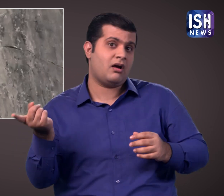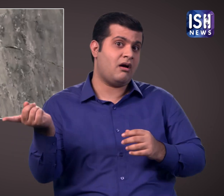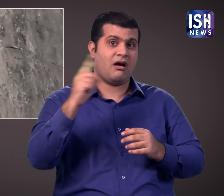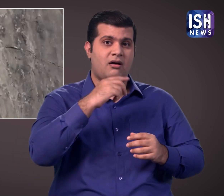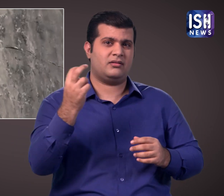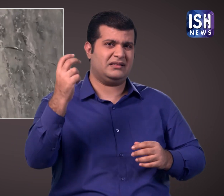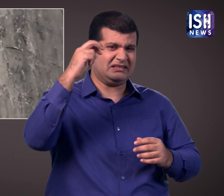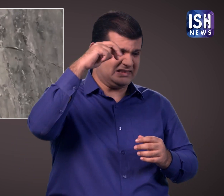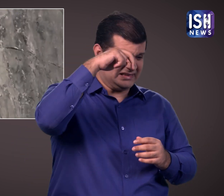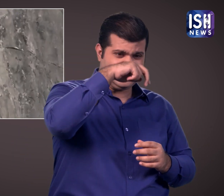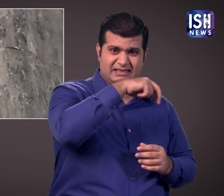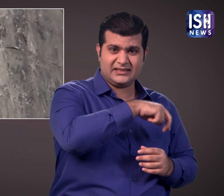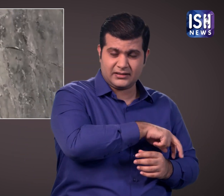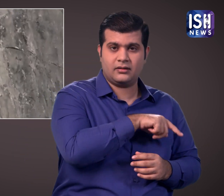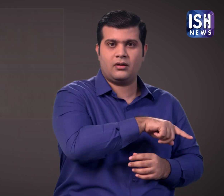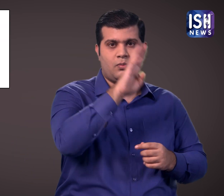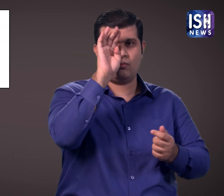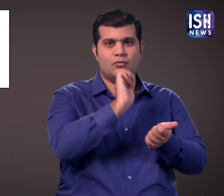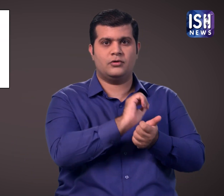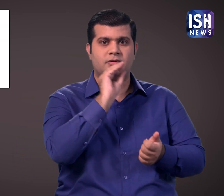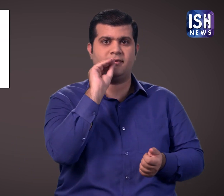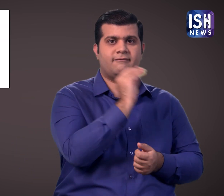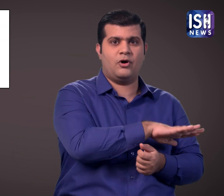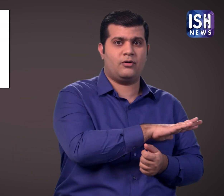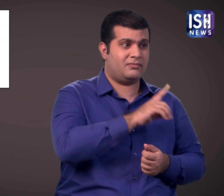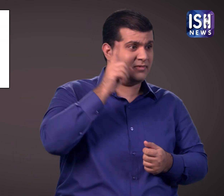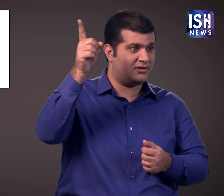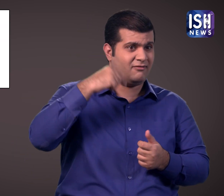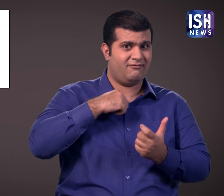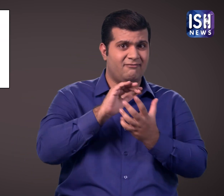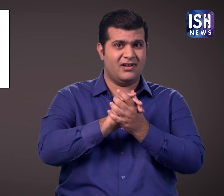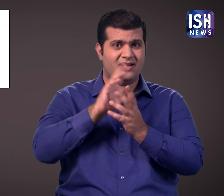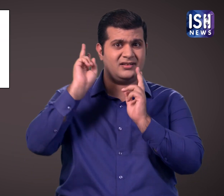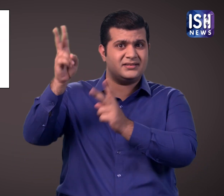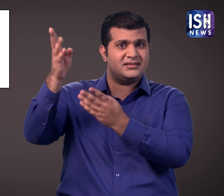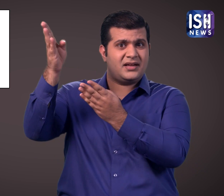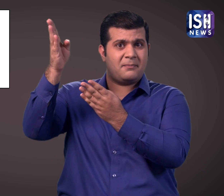फिर वे पहाडी से नीचे उतरे और पुलिस को बाबू की स्तित्ती के बारे में सूचित किया